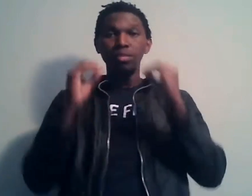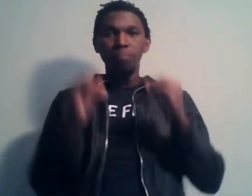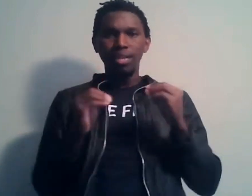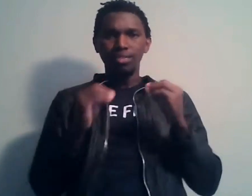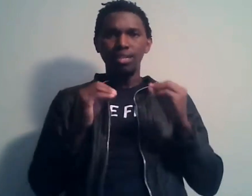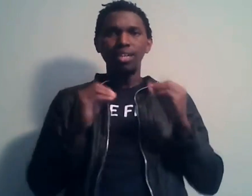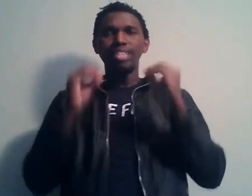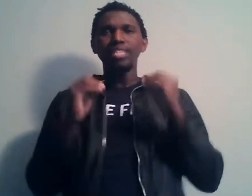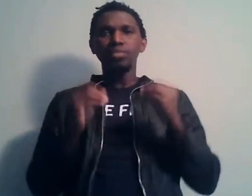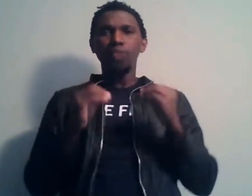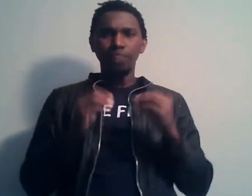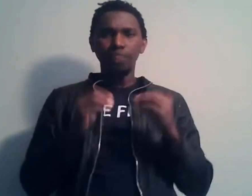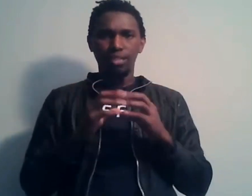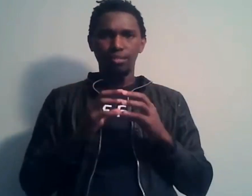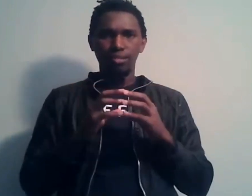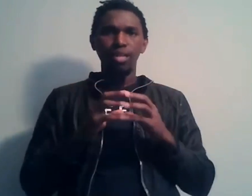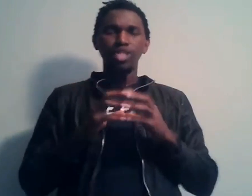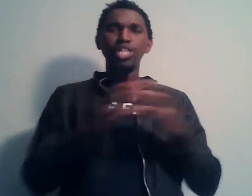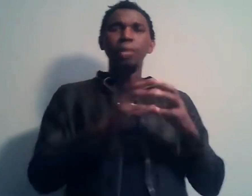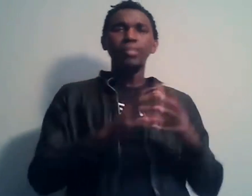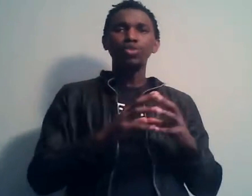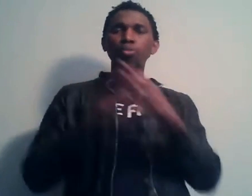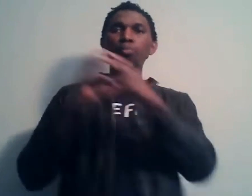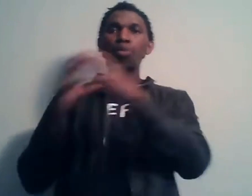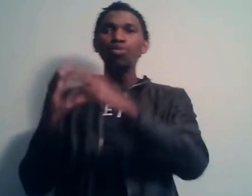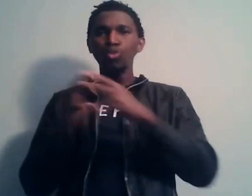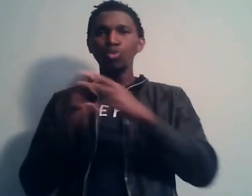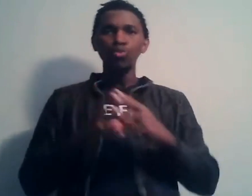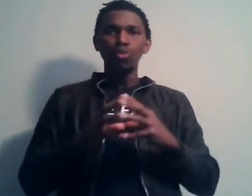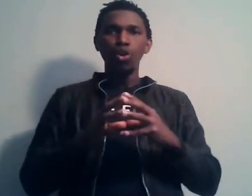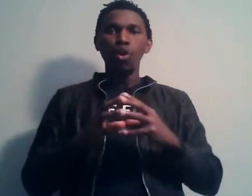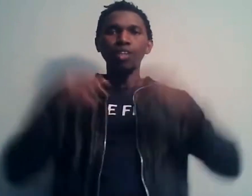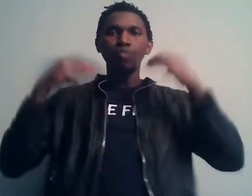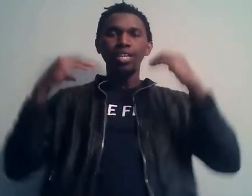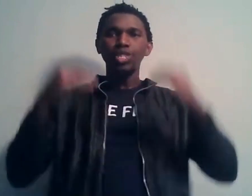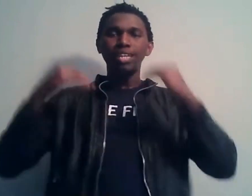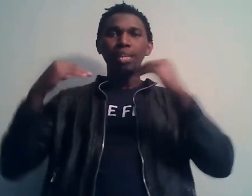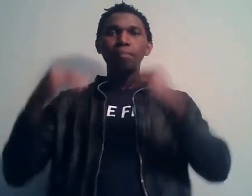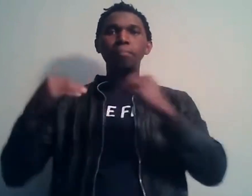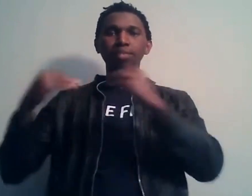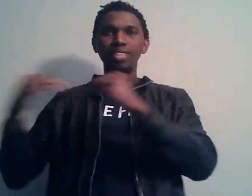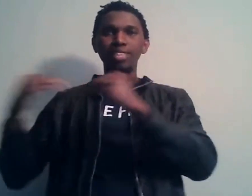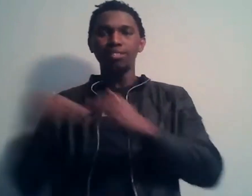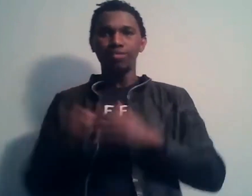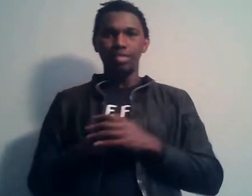me dépasse dans la diaspora africaine. J'ai l'impression que beaucoup d'entre nous, on a voyagé avec les mêmes mentalités en fait.